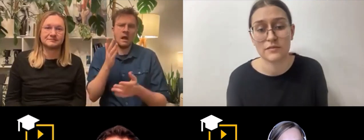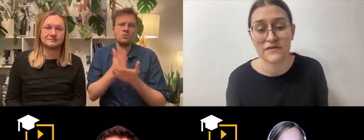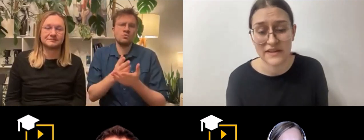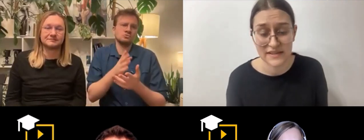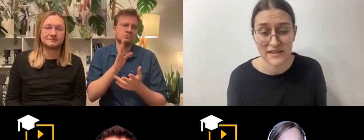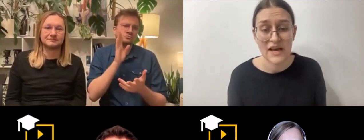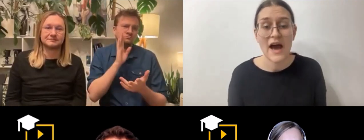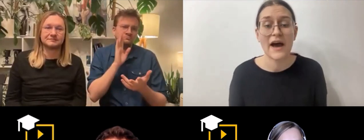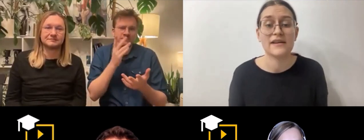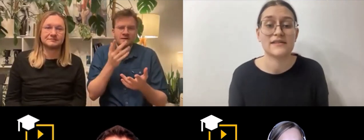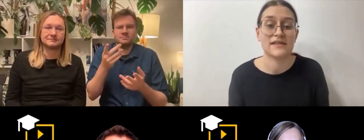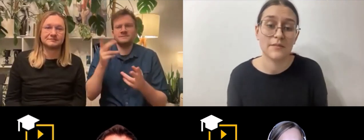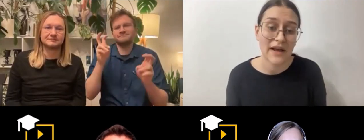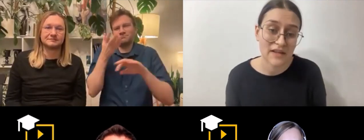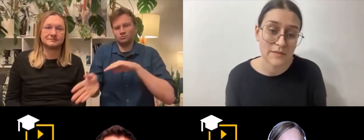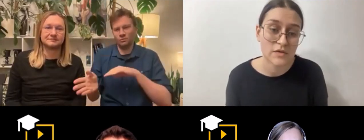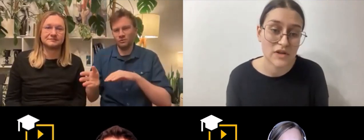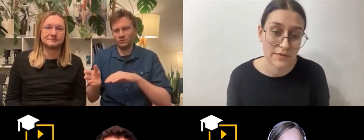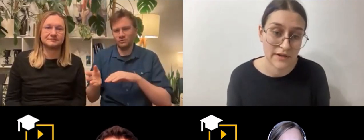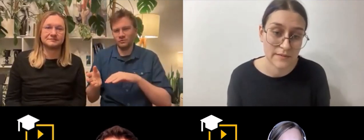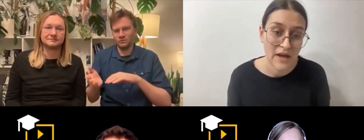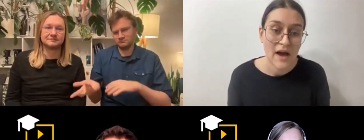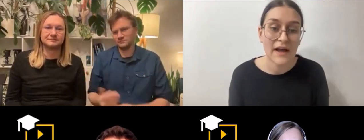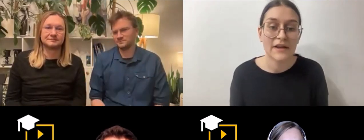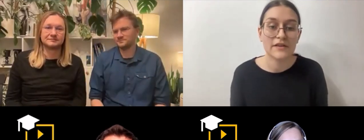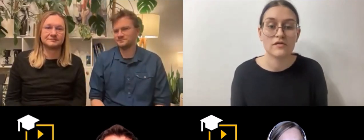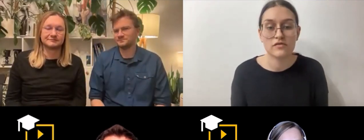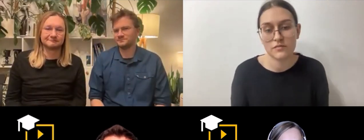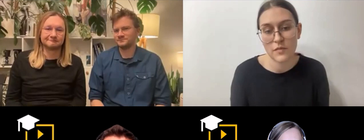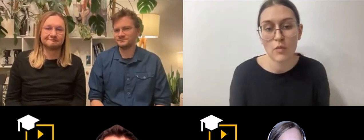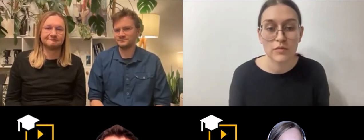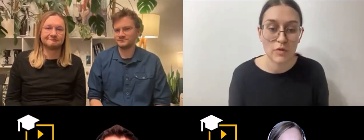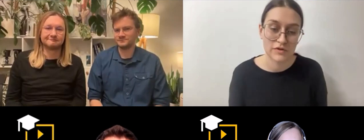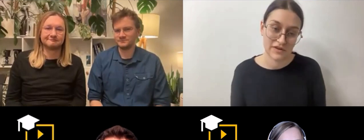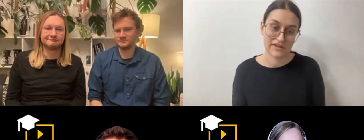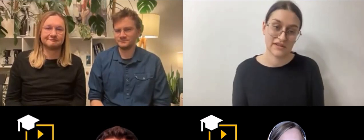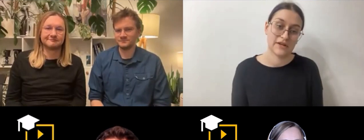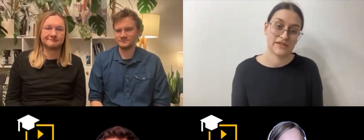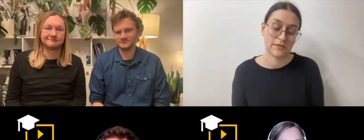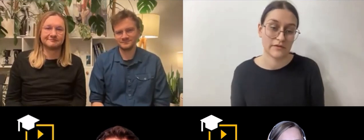poświęcać, a z implantem jest już lepiej, ale to już było późno, kiedy ten implant się pojawił.